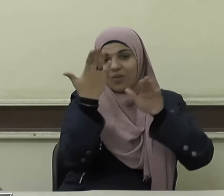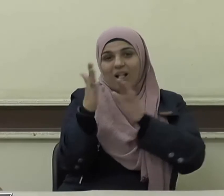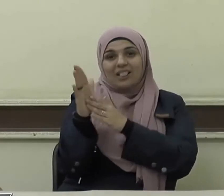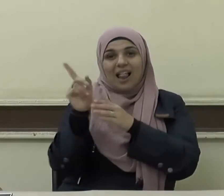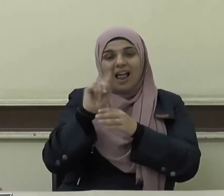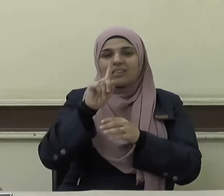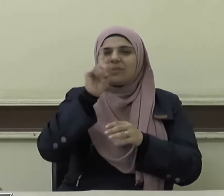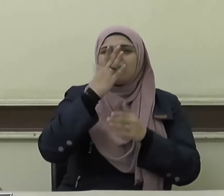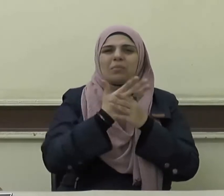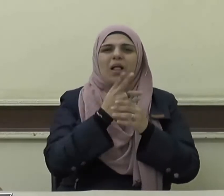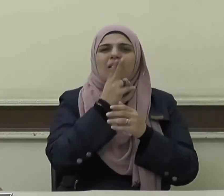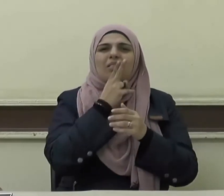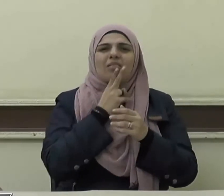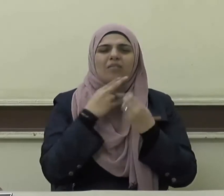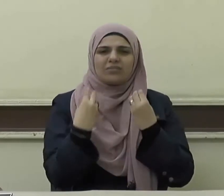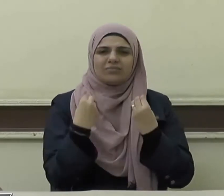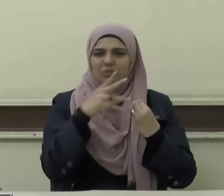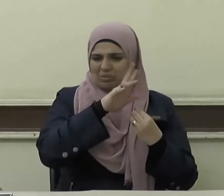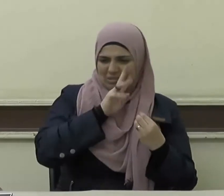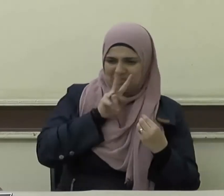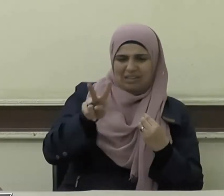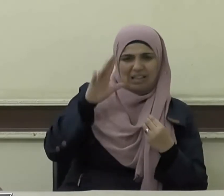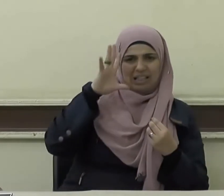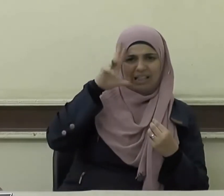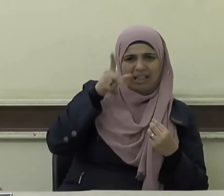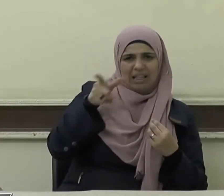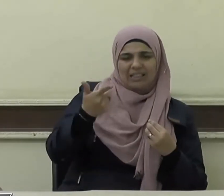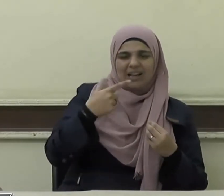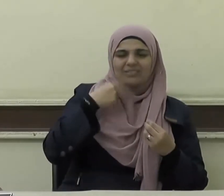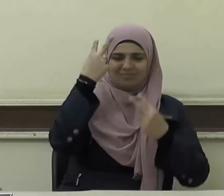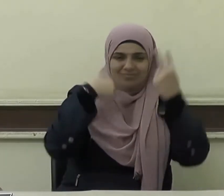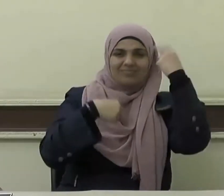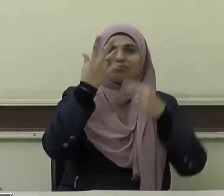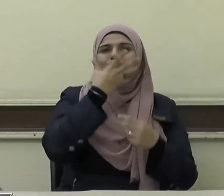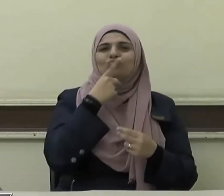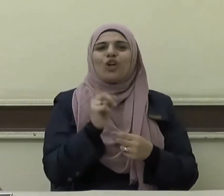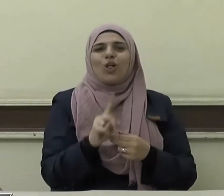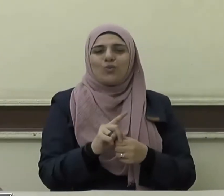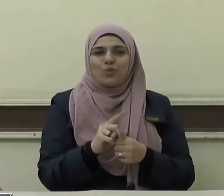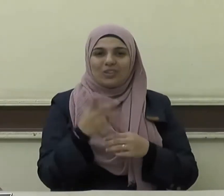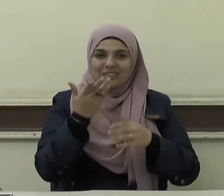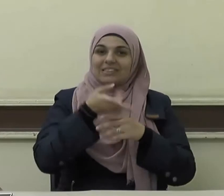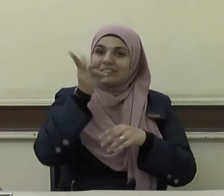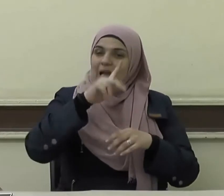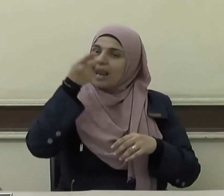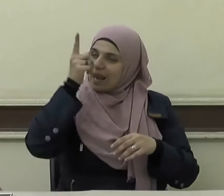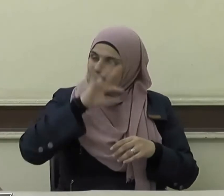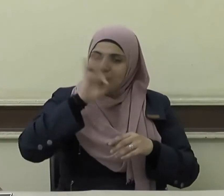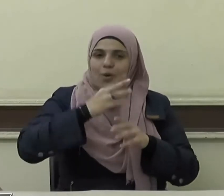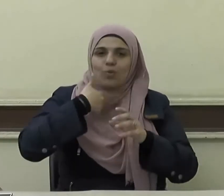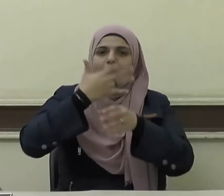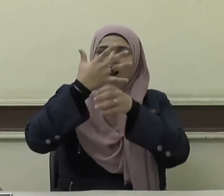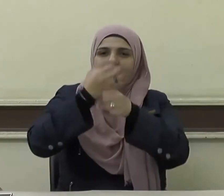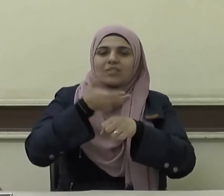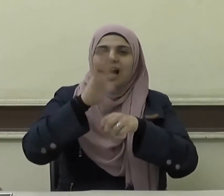مراعاة للذوق العام ومن مراعاة مشاعر الناس